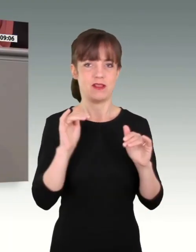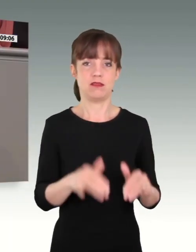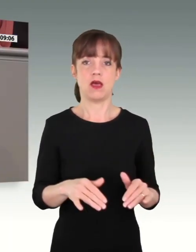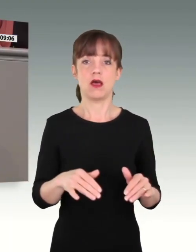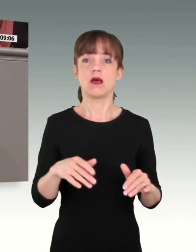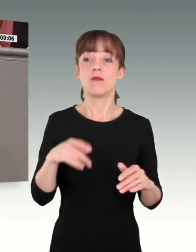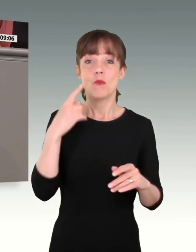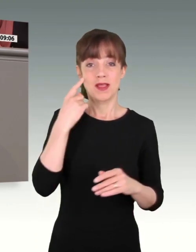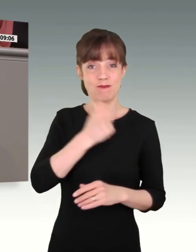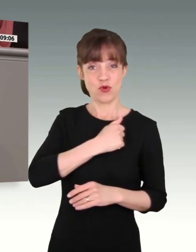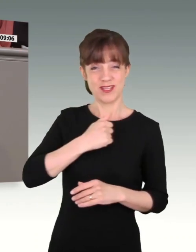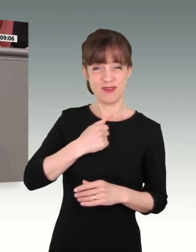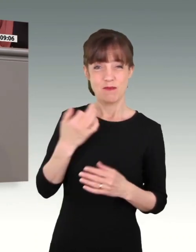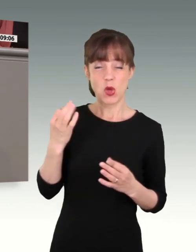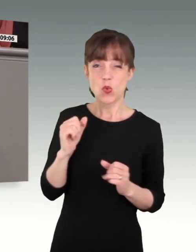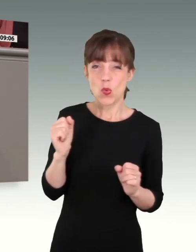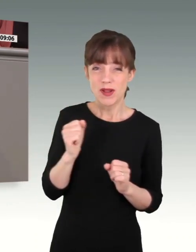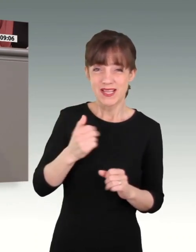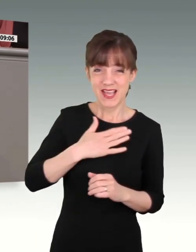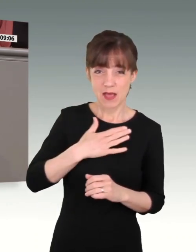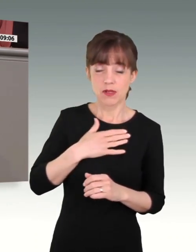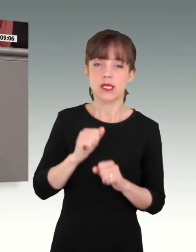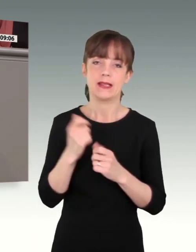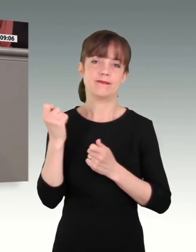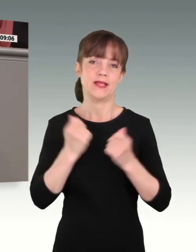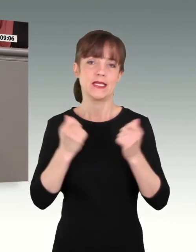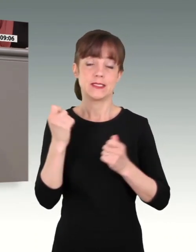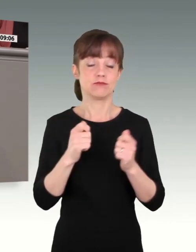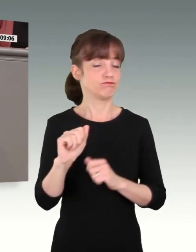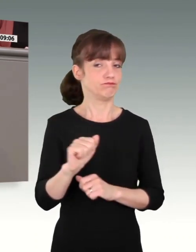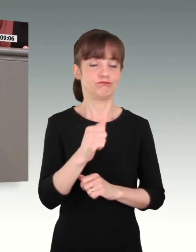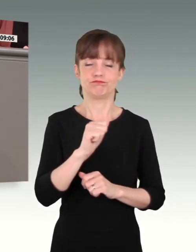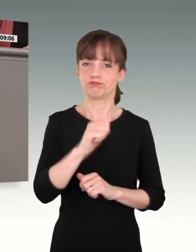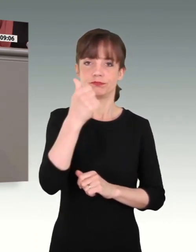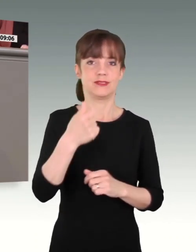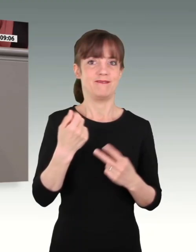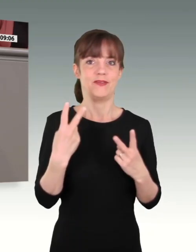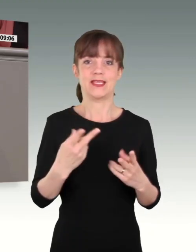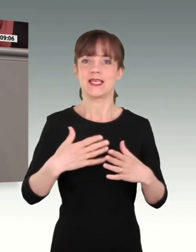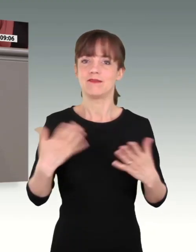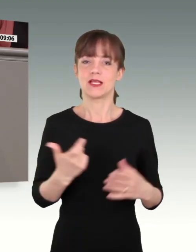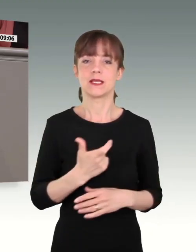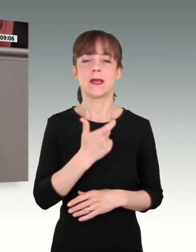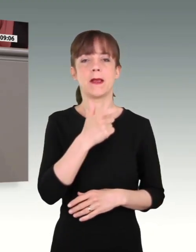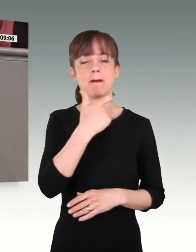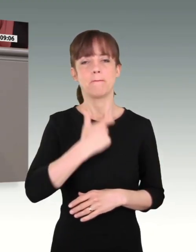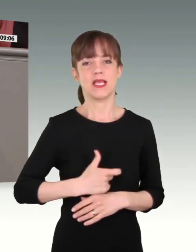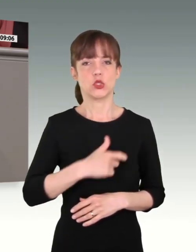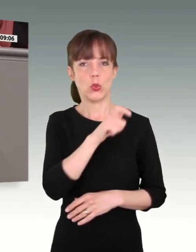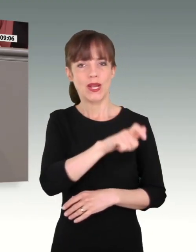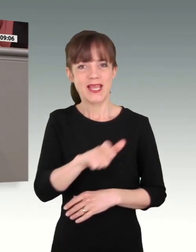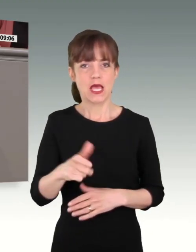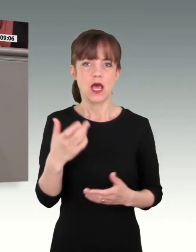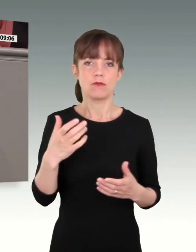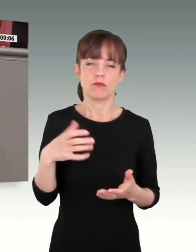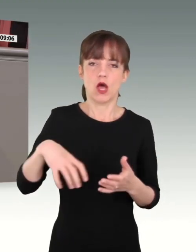Bundeswehr dringend benötigt wird. Und ich sage ganz deutlich, Priorität sollte vor allem die persönliche Ausstattung sein. Helme,